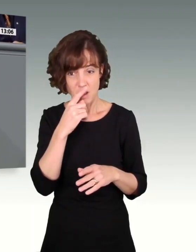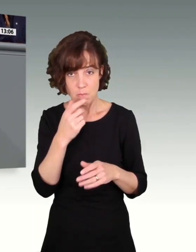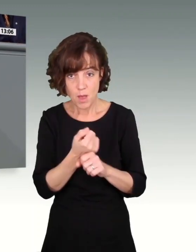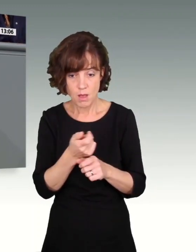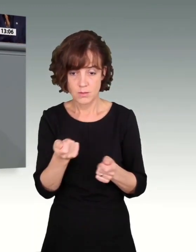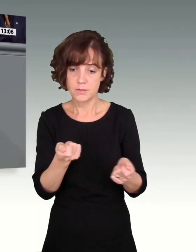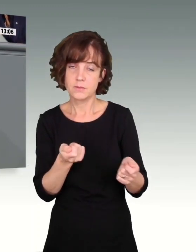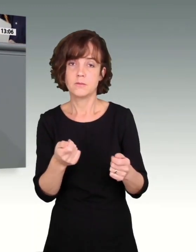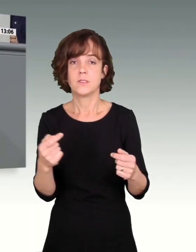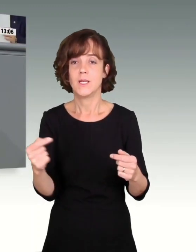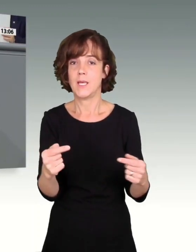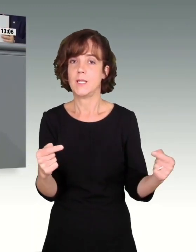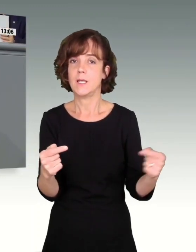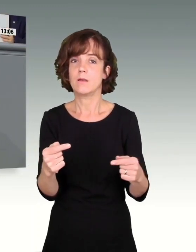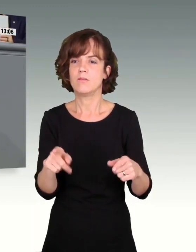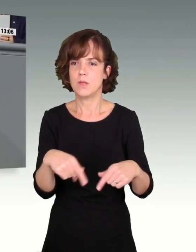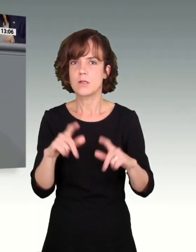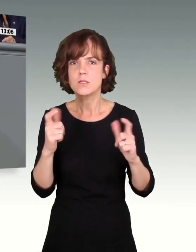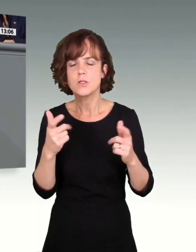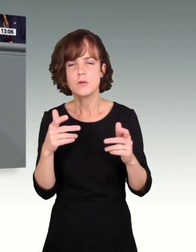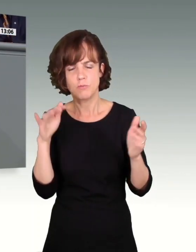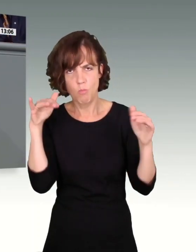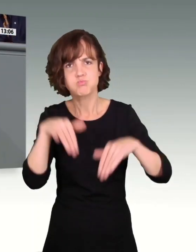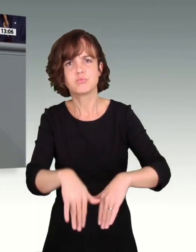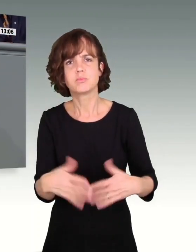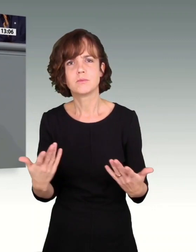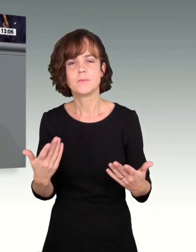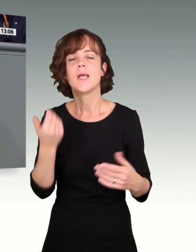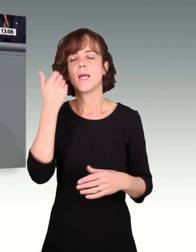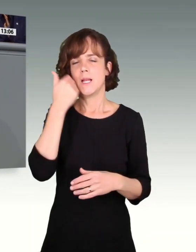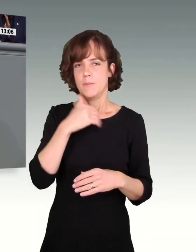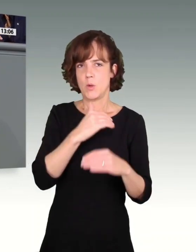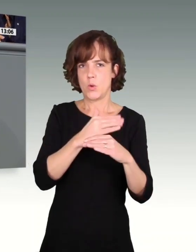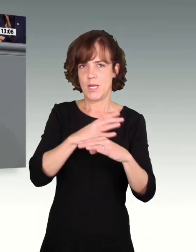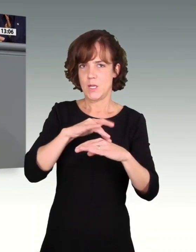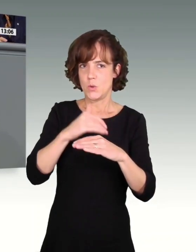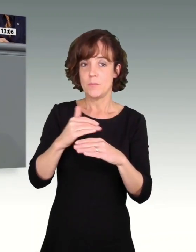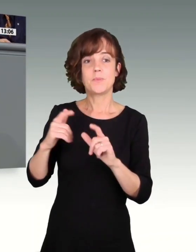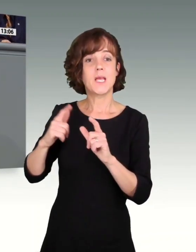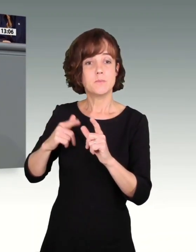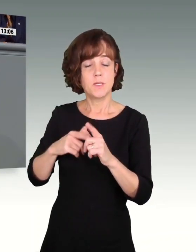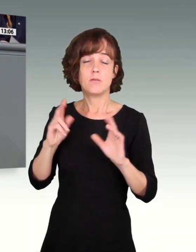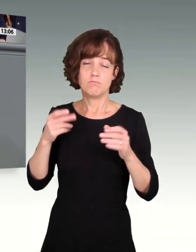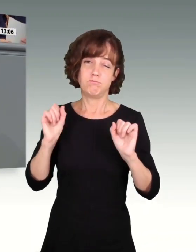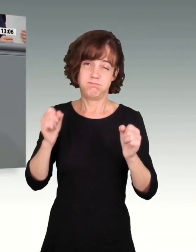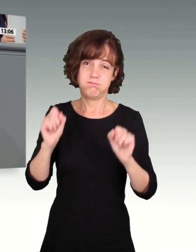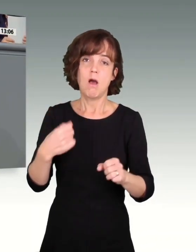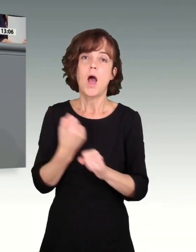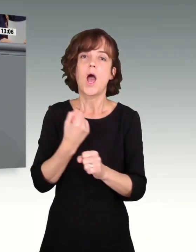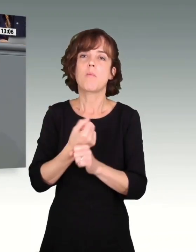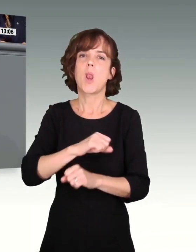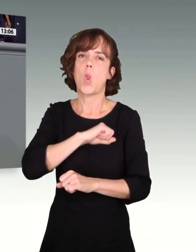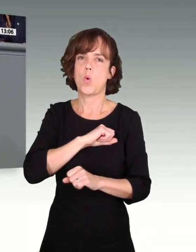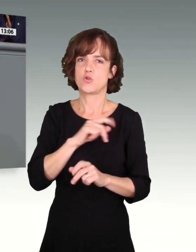Die SPD, liebe Kolleginnen, liebe Kollegen, setzt sich sehr dafür ein, dass sich Arbeit lohnt. Das ist eine